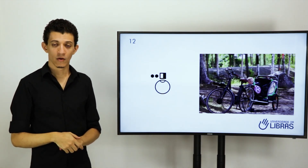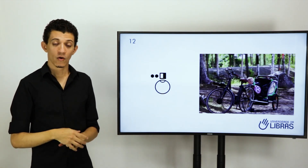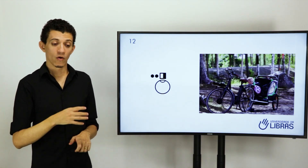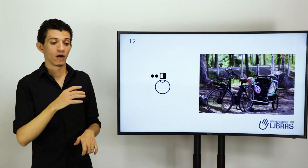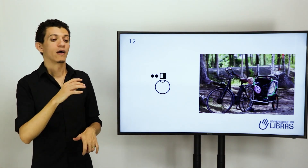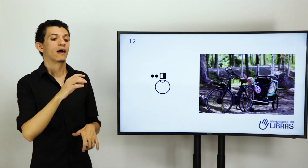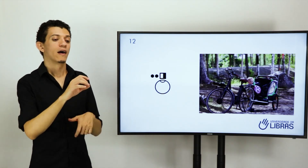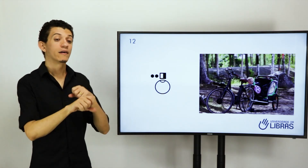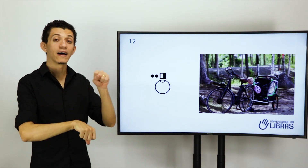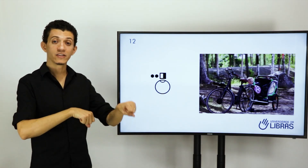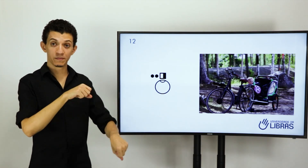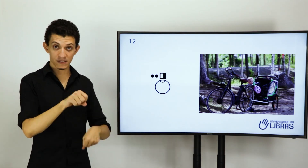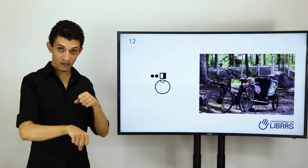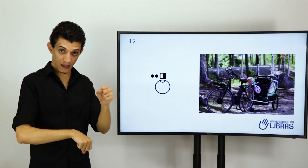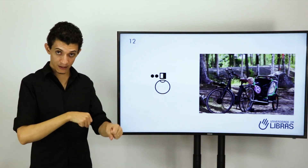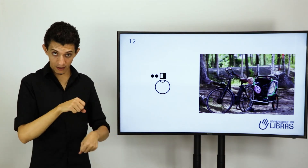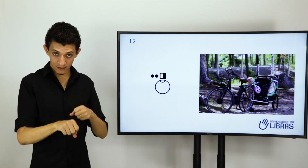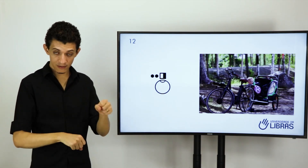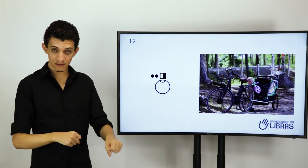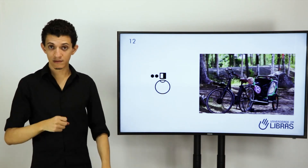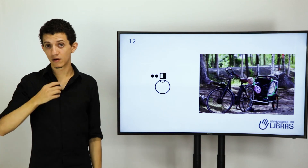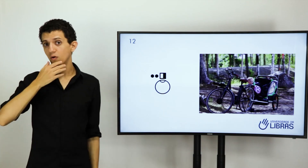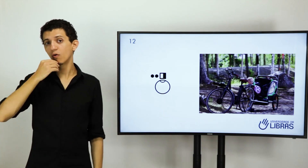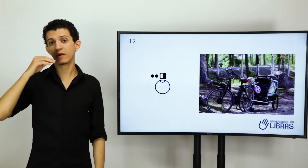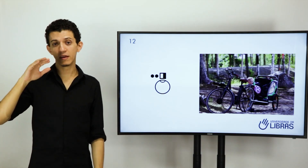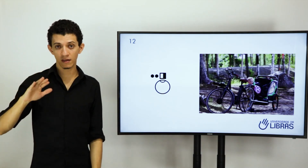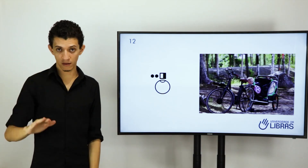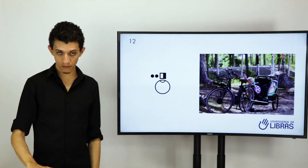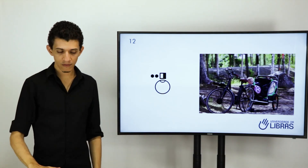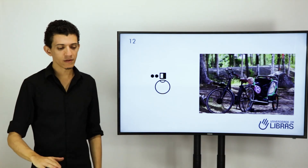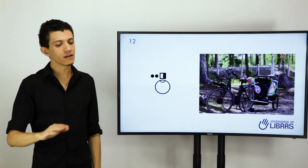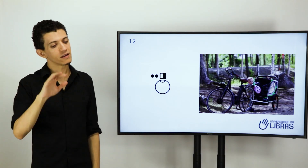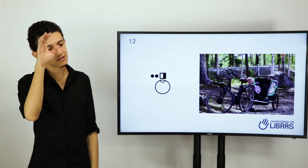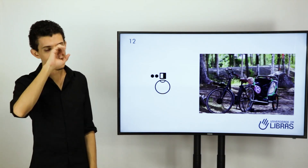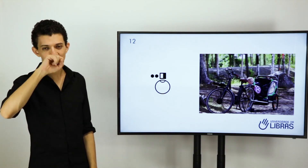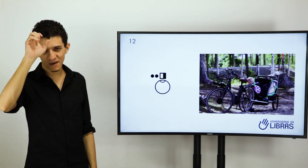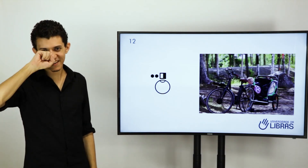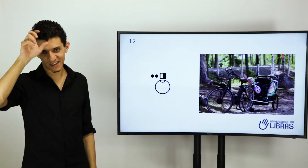Andar de bicicleta, o menininho está aprendendo.